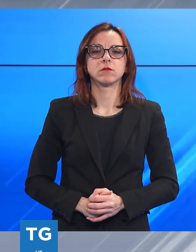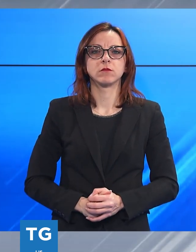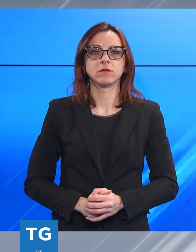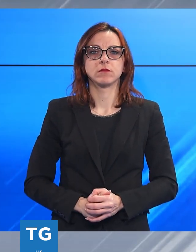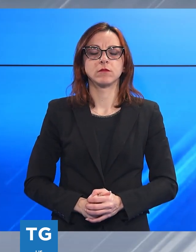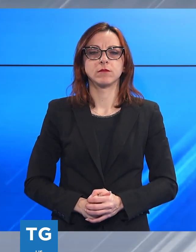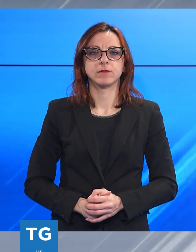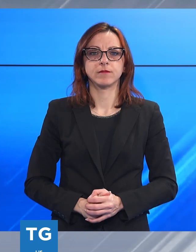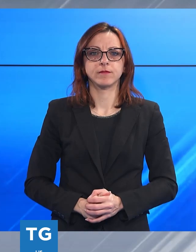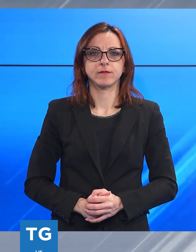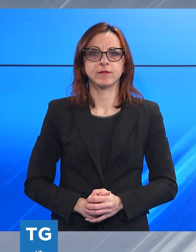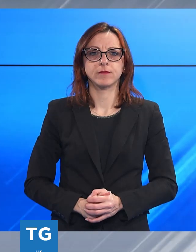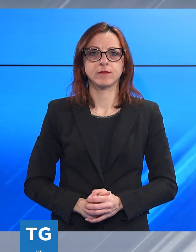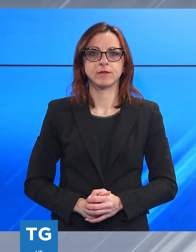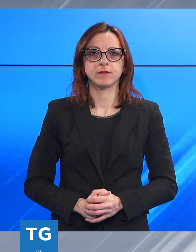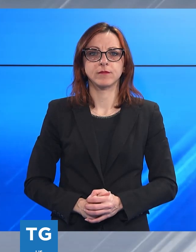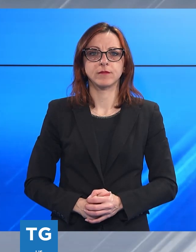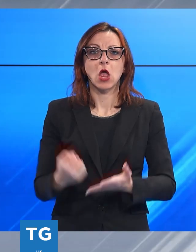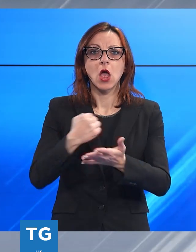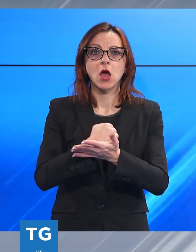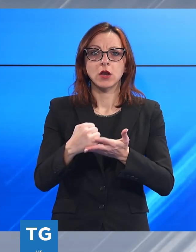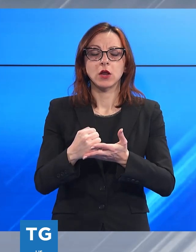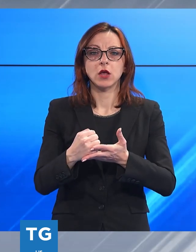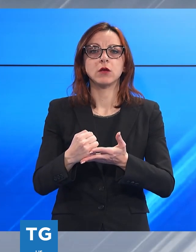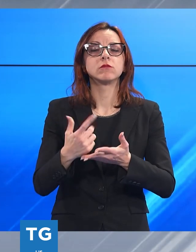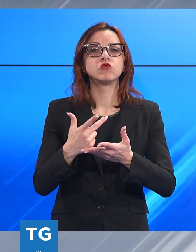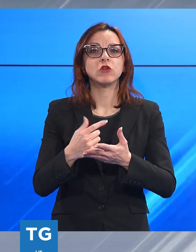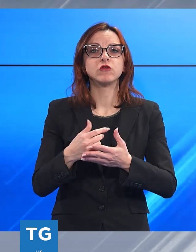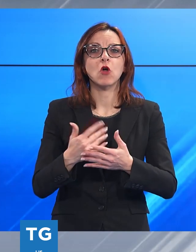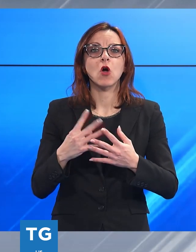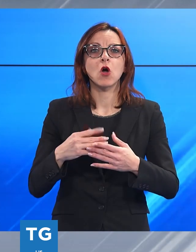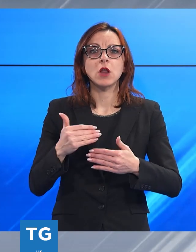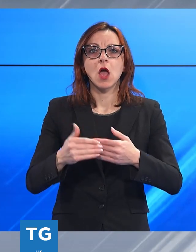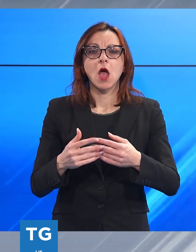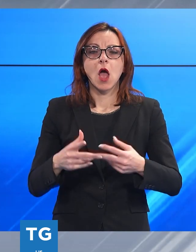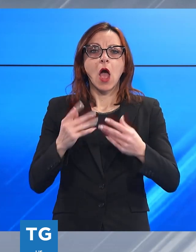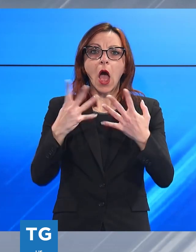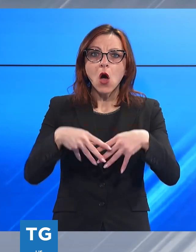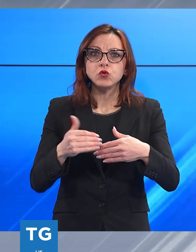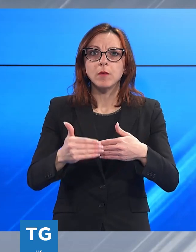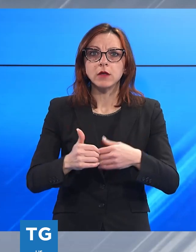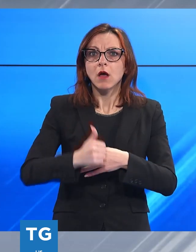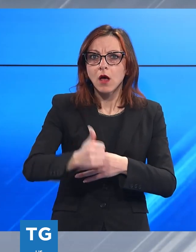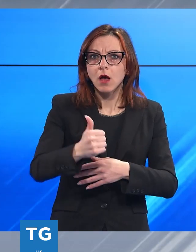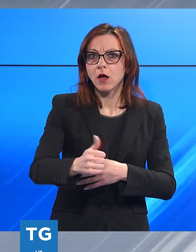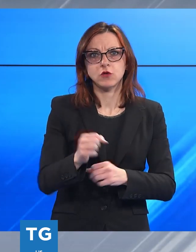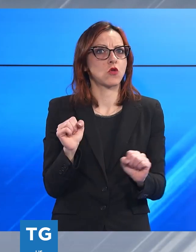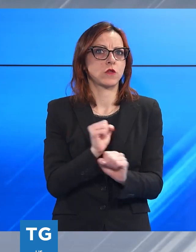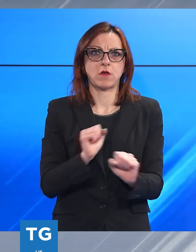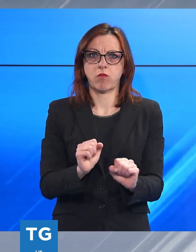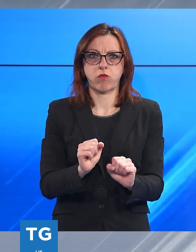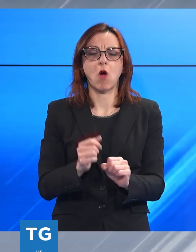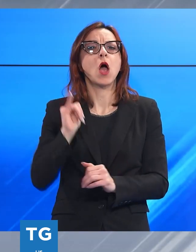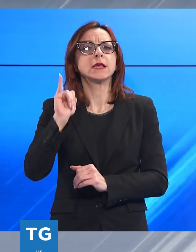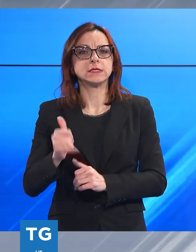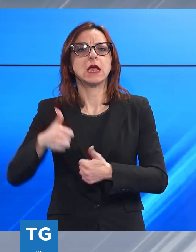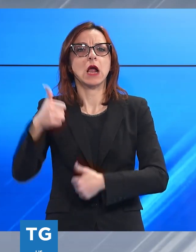di Federico Conti. No alle proroghe automatiche, sì alle gare pubbliche delle concessioni, per tutti. Nessuna sorpresa c'è stata